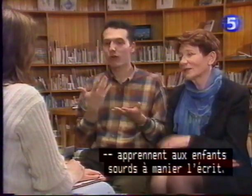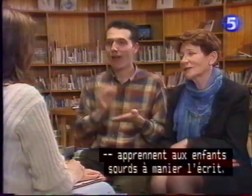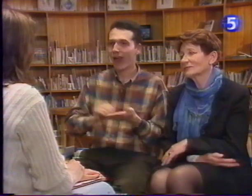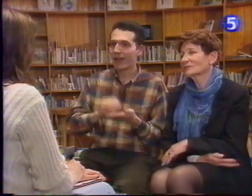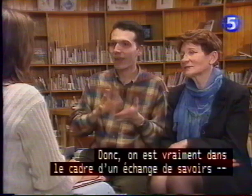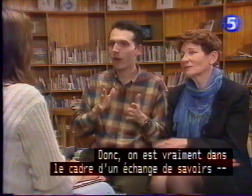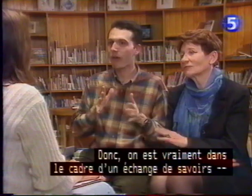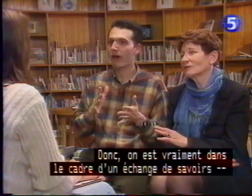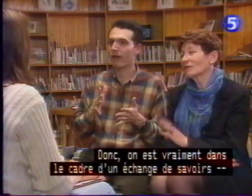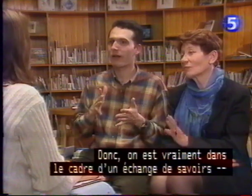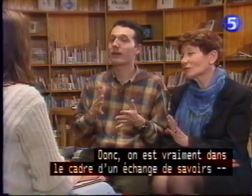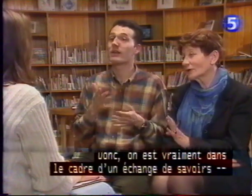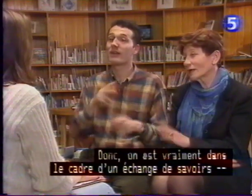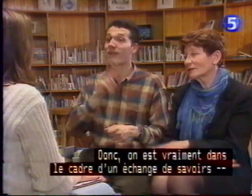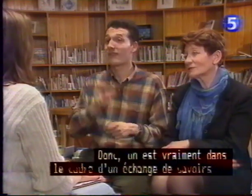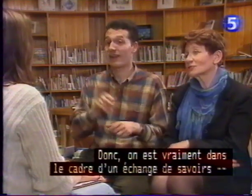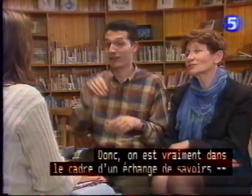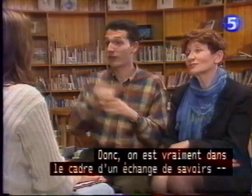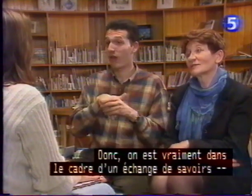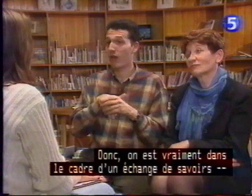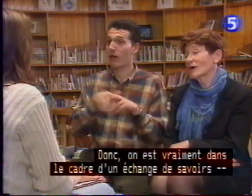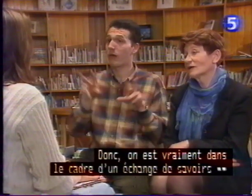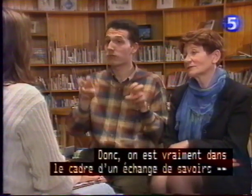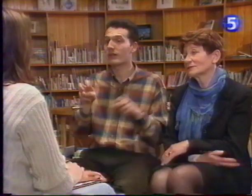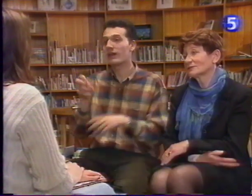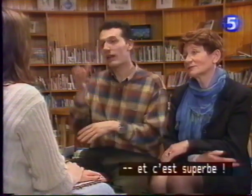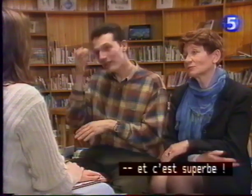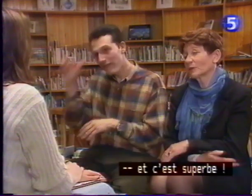Donc, on est vraiment dans le cadre d'un échange de savoir et c'est superbe.